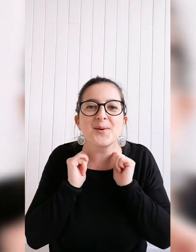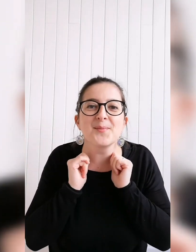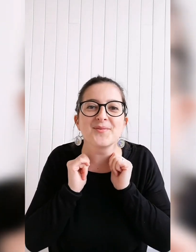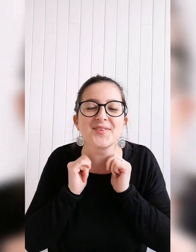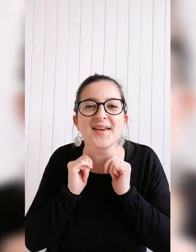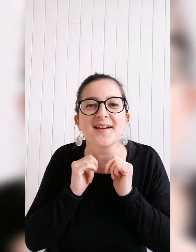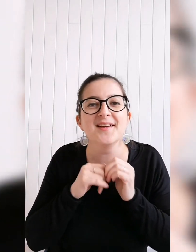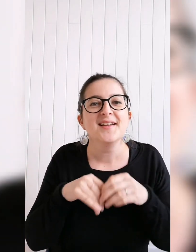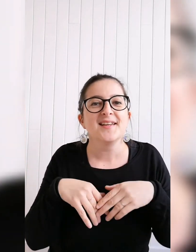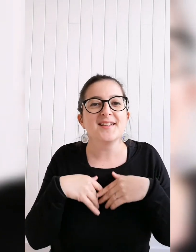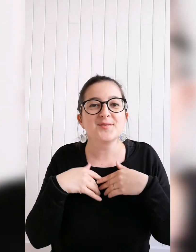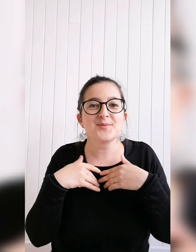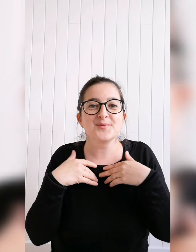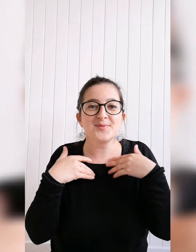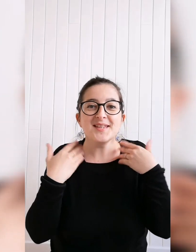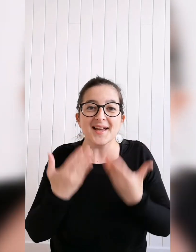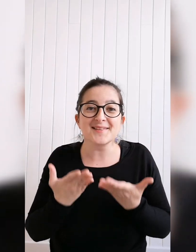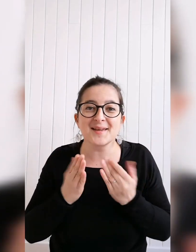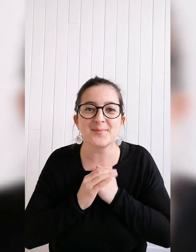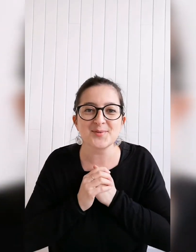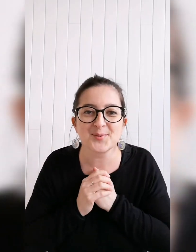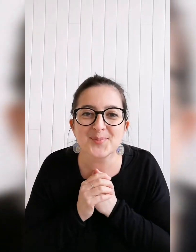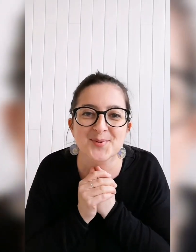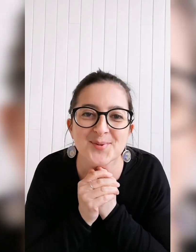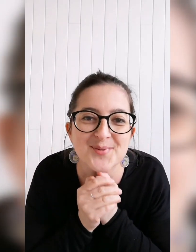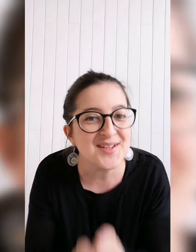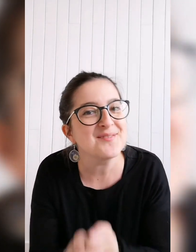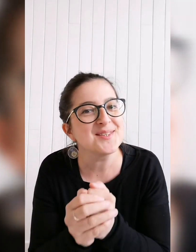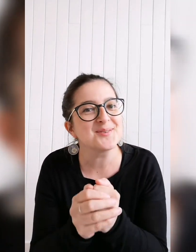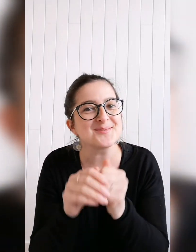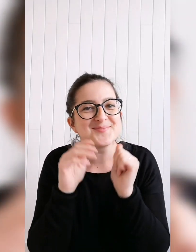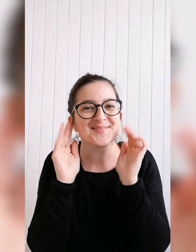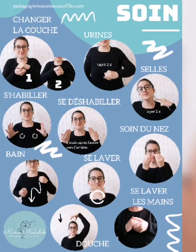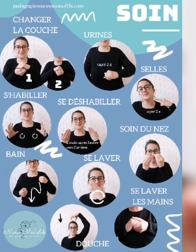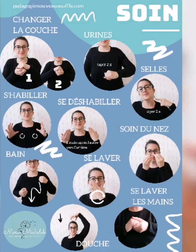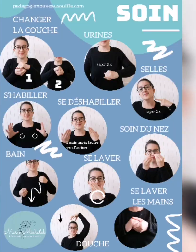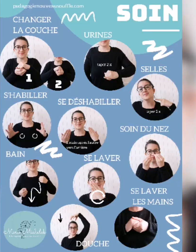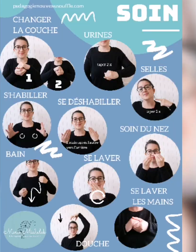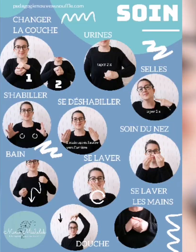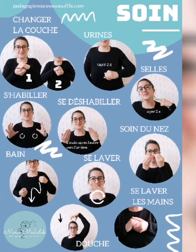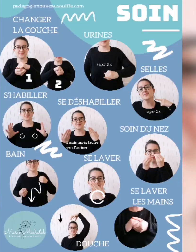commentaire. Et je vous dis à très bientôt pour de nouvelles vidéos. Salut.-titrage 501